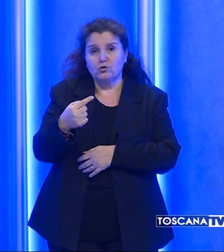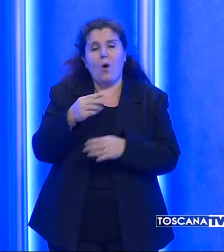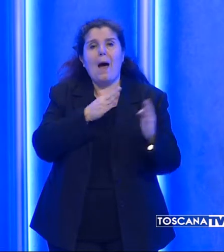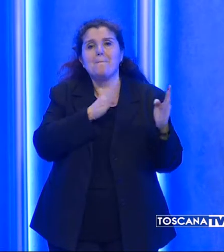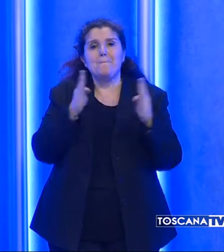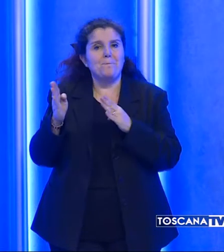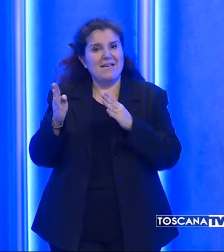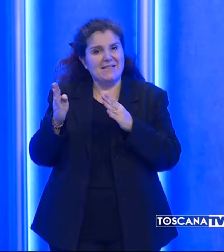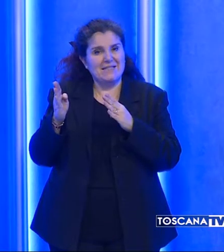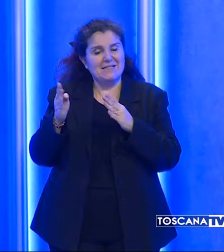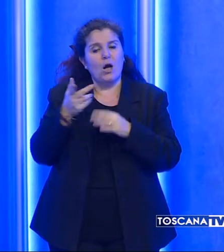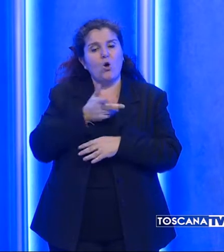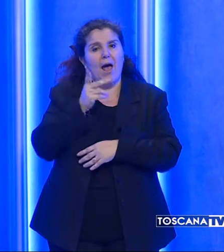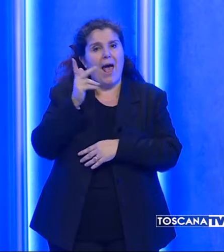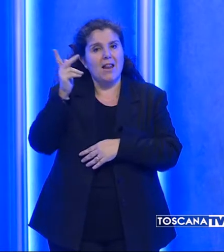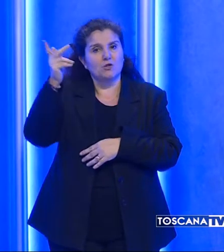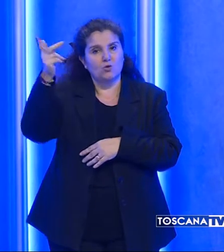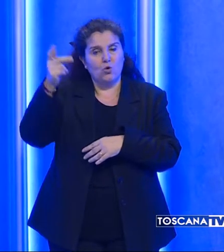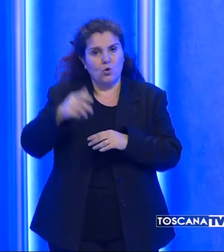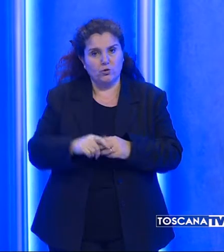Pisa con l'elisoccorso.